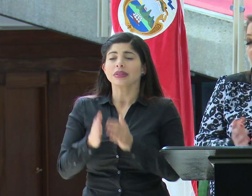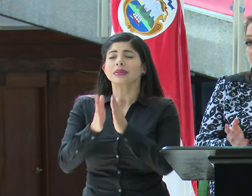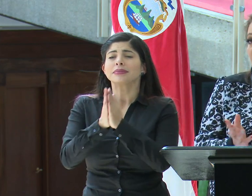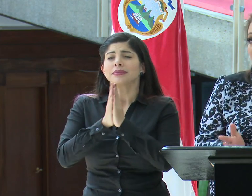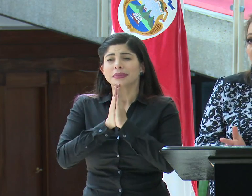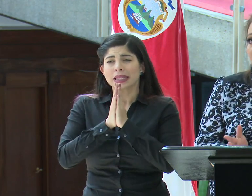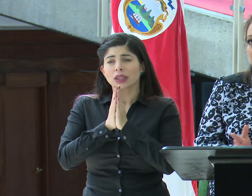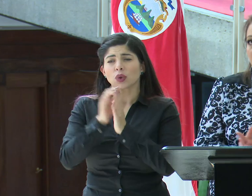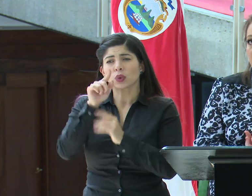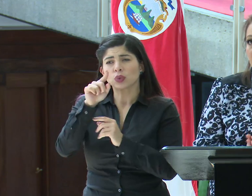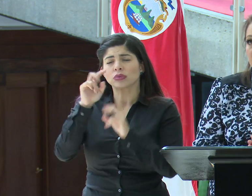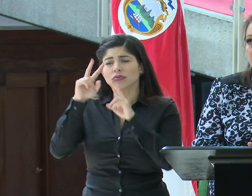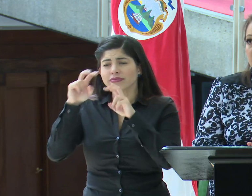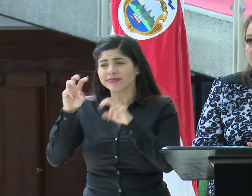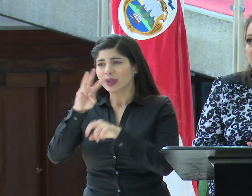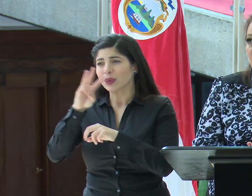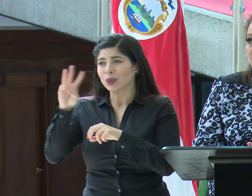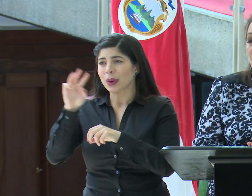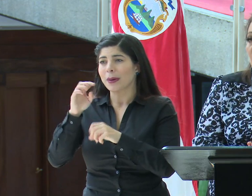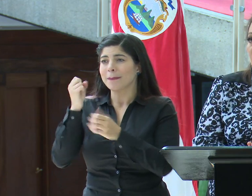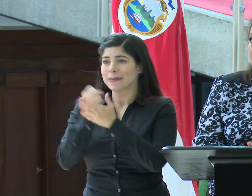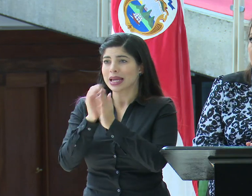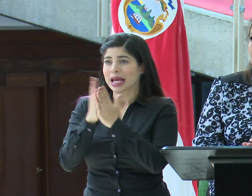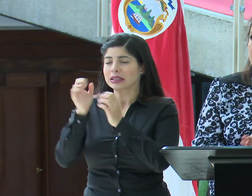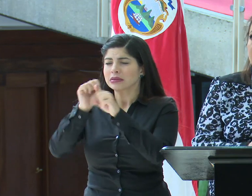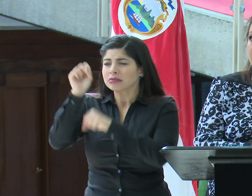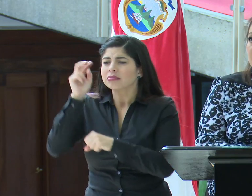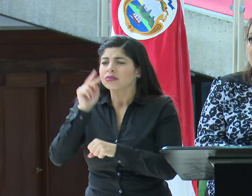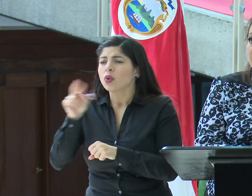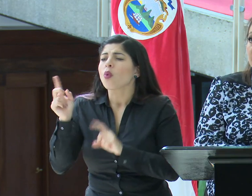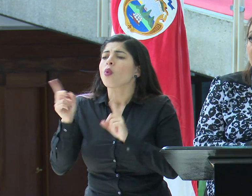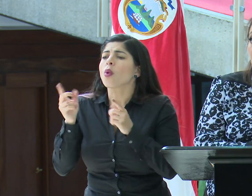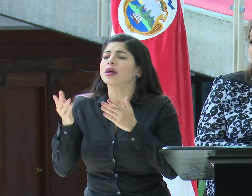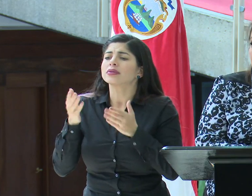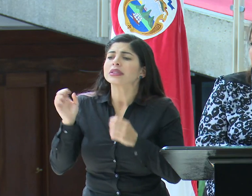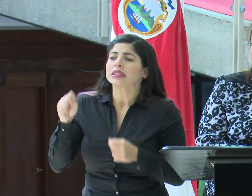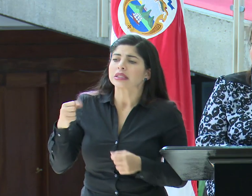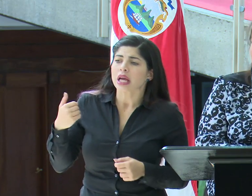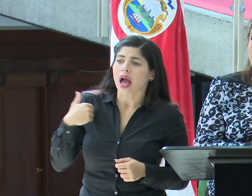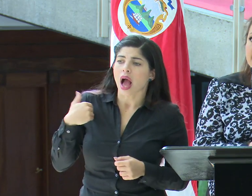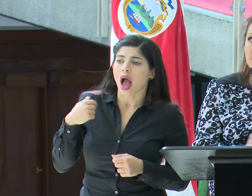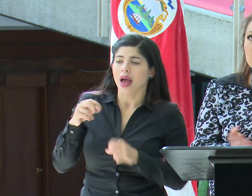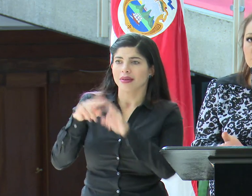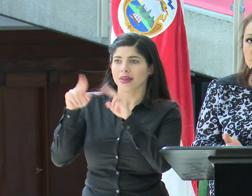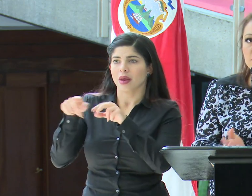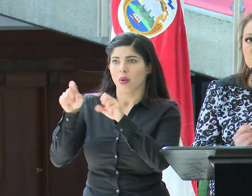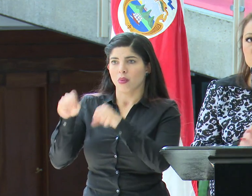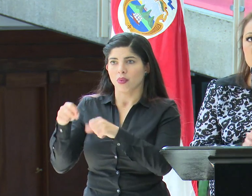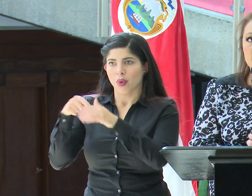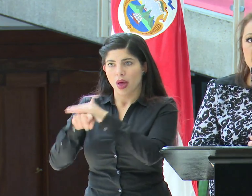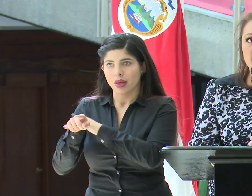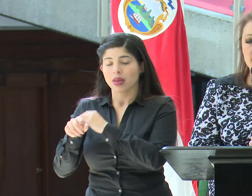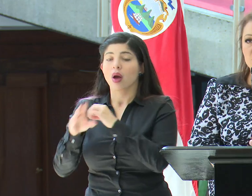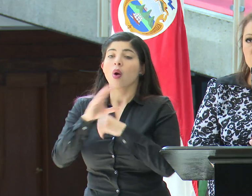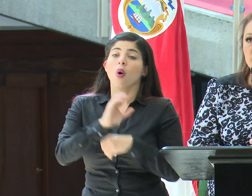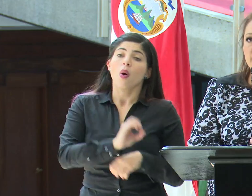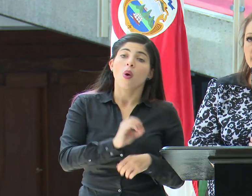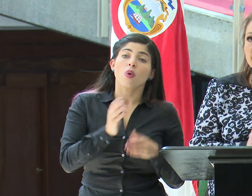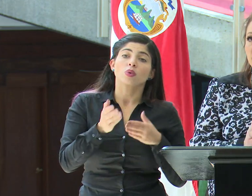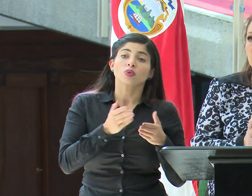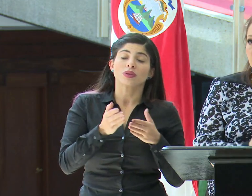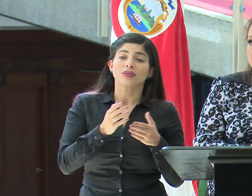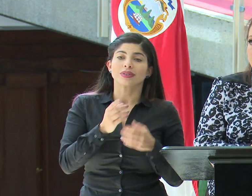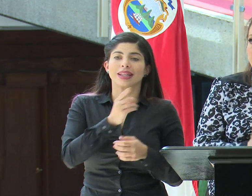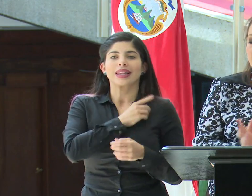verificar en la página web de migración los servicios que estarán disponibles de forma digital, así como los servicios de la Dirección